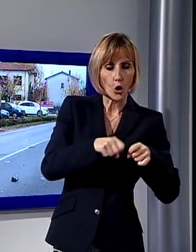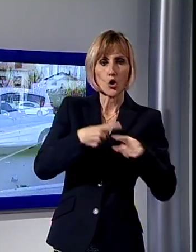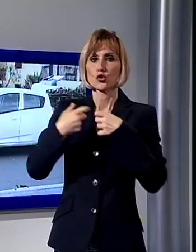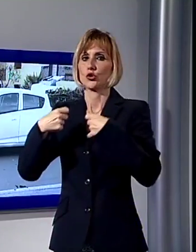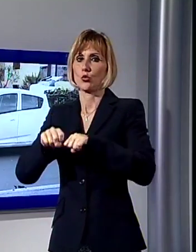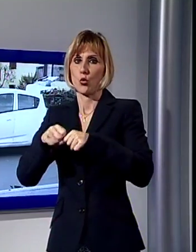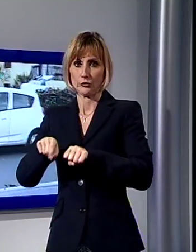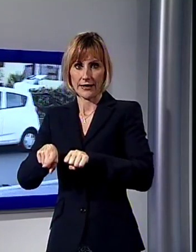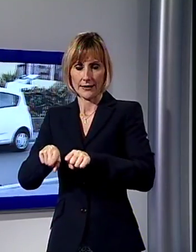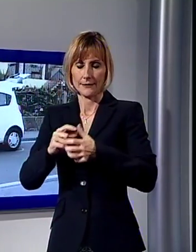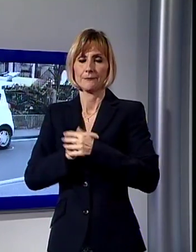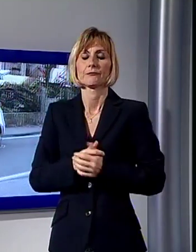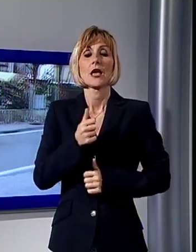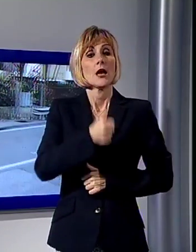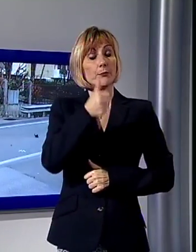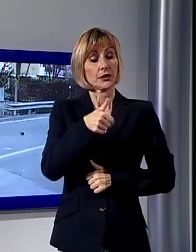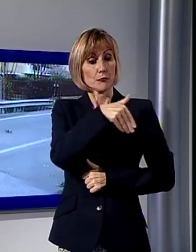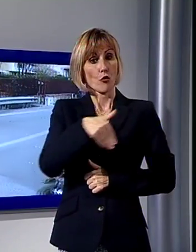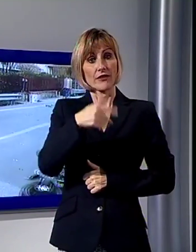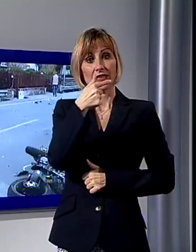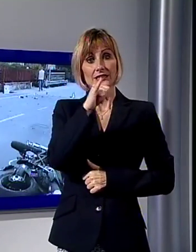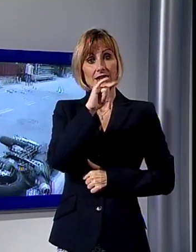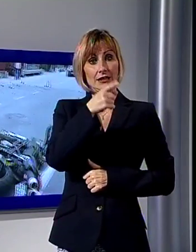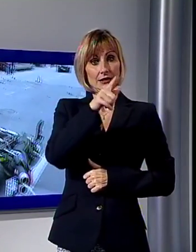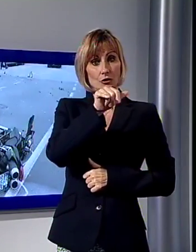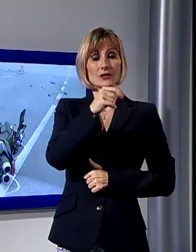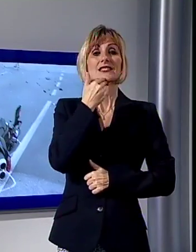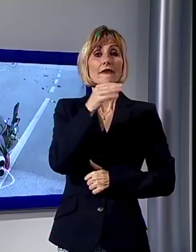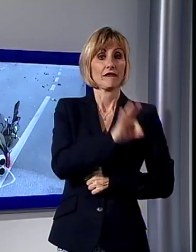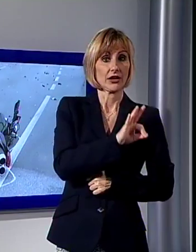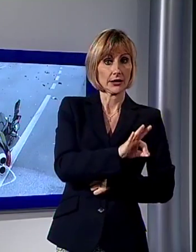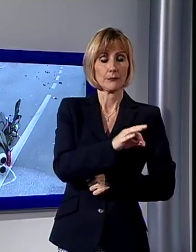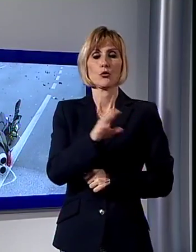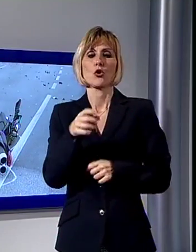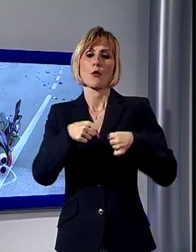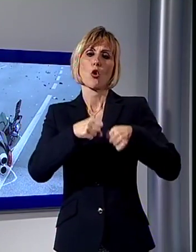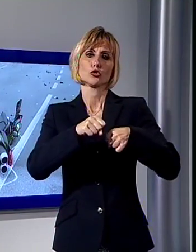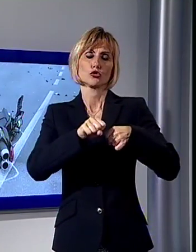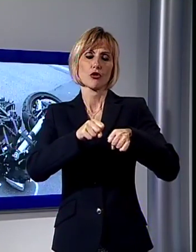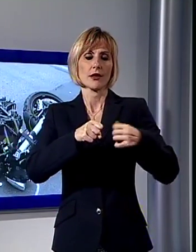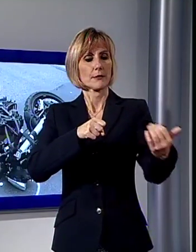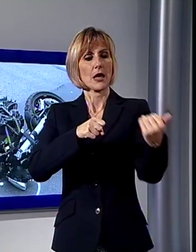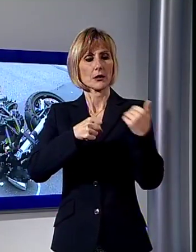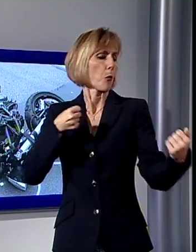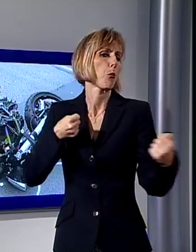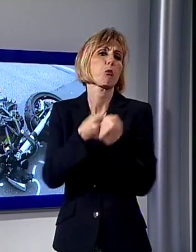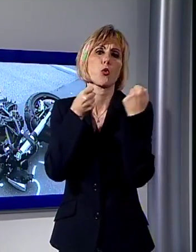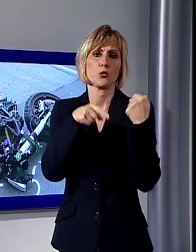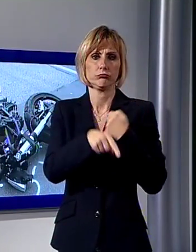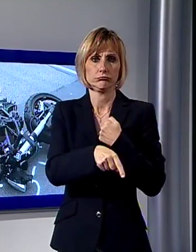Il primo scontro si è verificato sulla via di Tiglio a San Filippo dove un motociclista si è scontrato con un'auto. Sul posto è subito